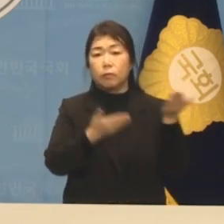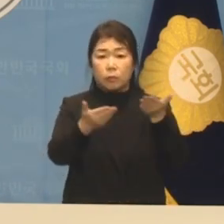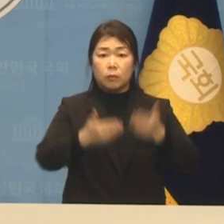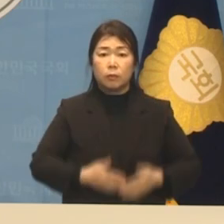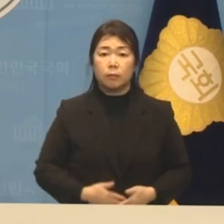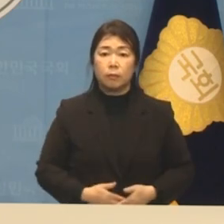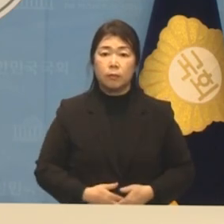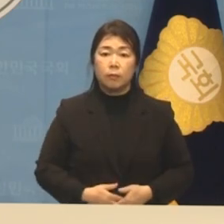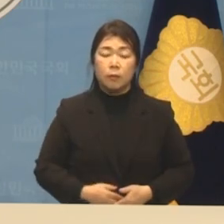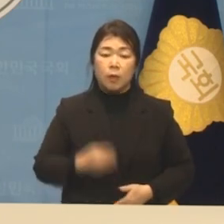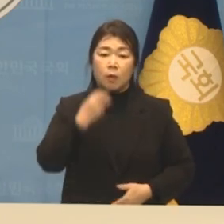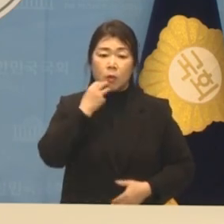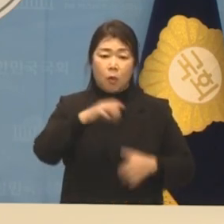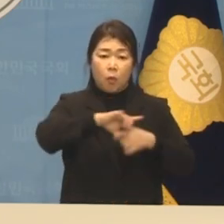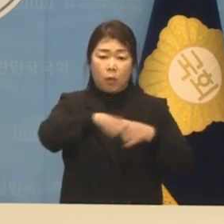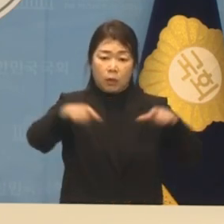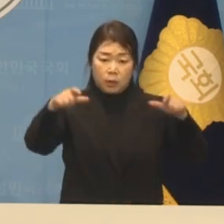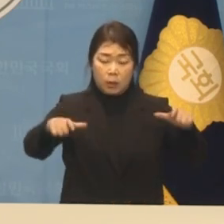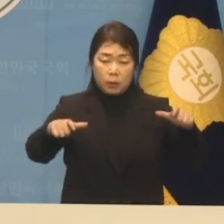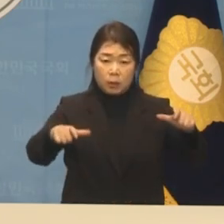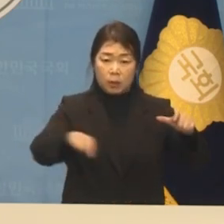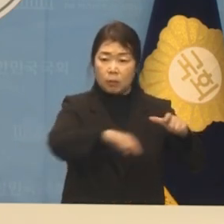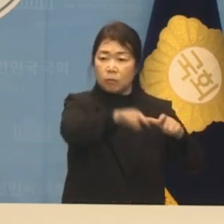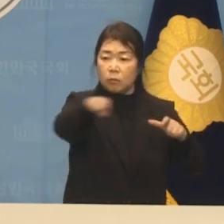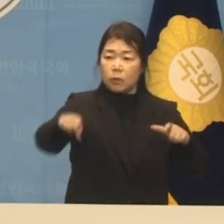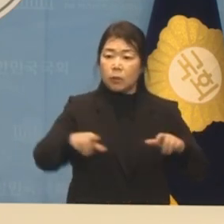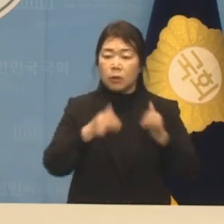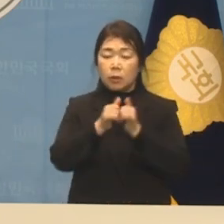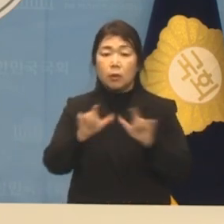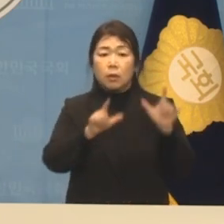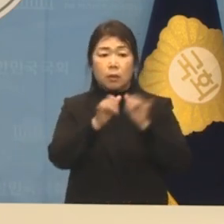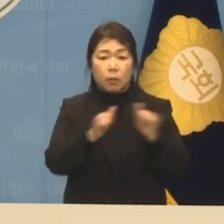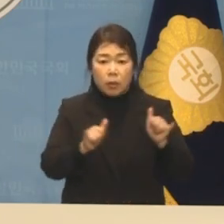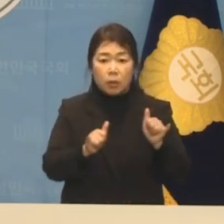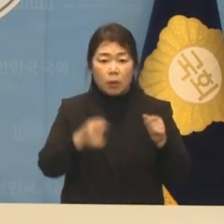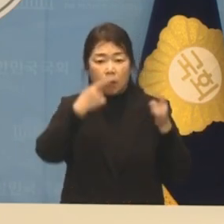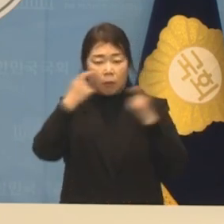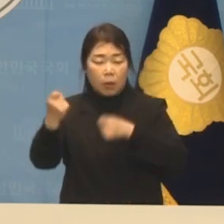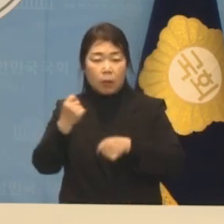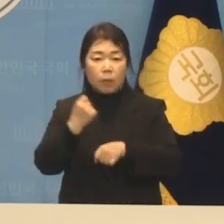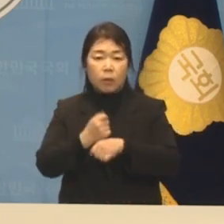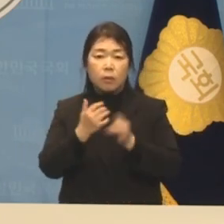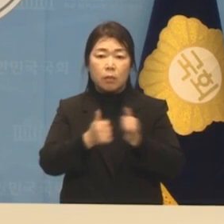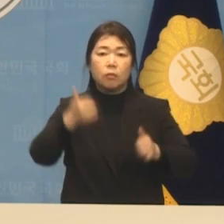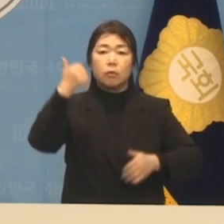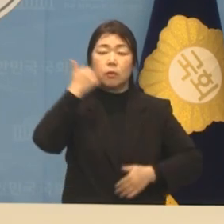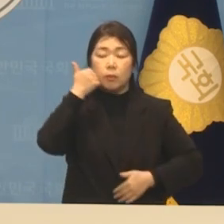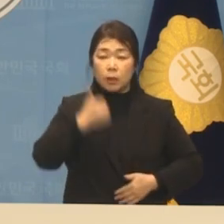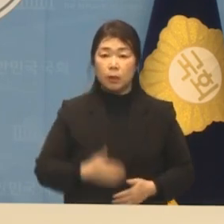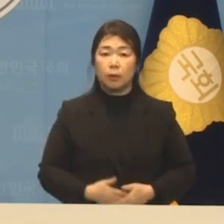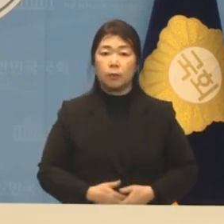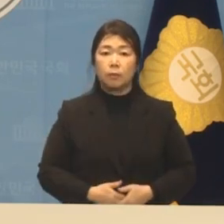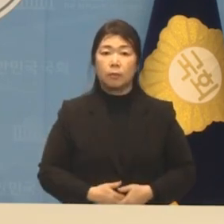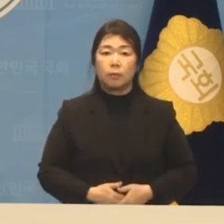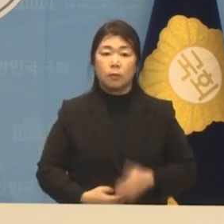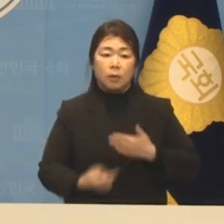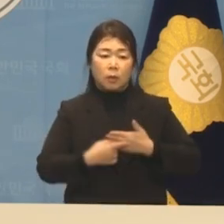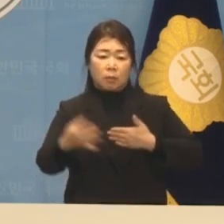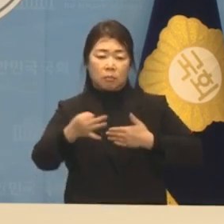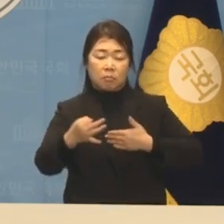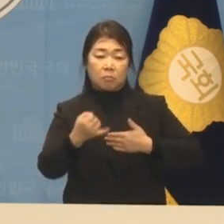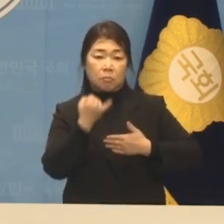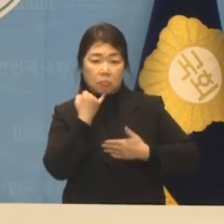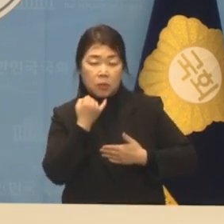서울 인근의 국민들을 현혹하는 자가 누구입니까? 빛 좋은 개살부처럼 가는